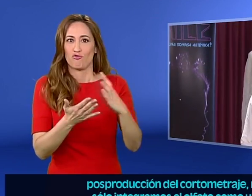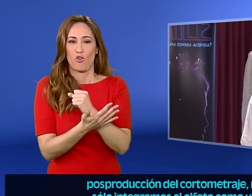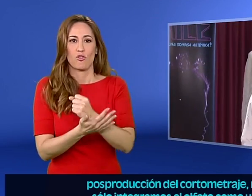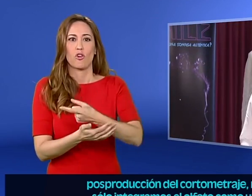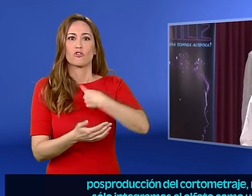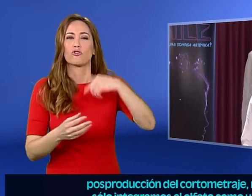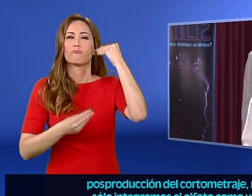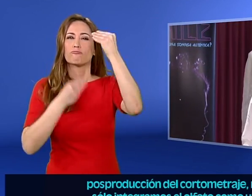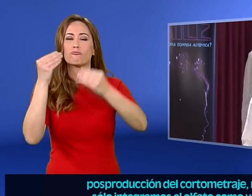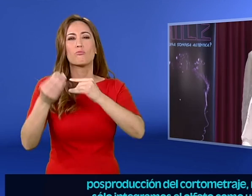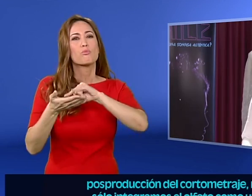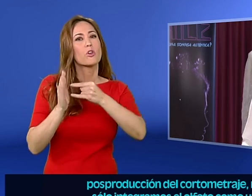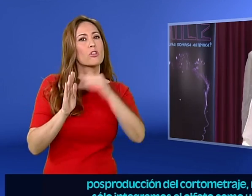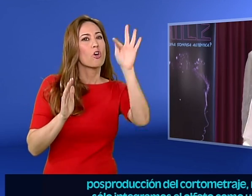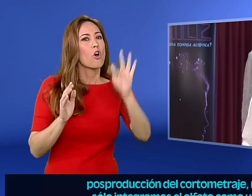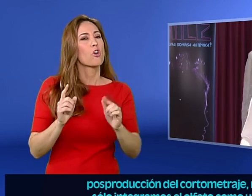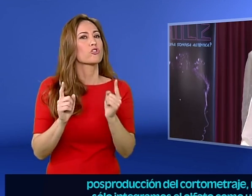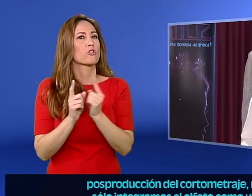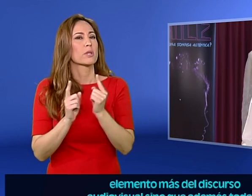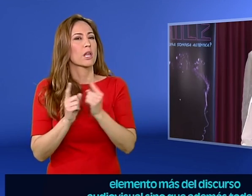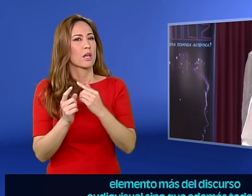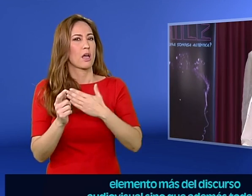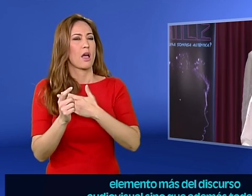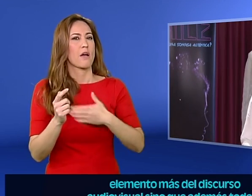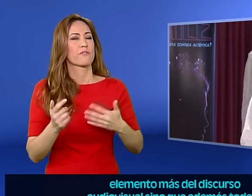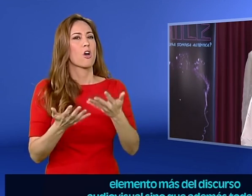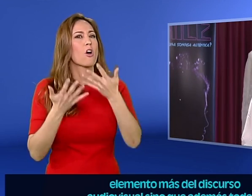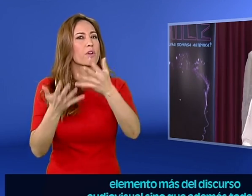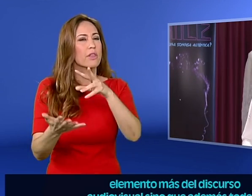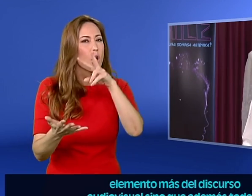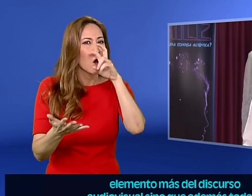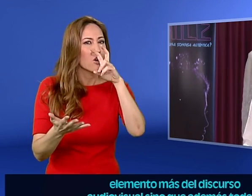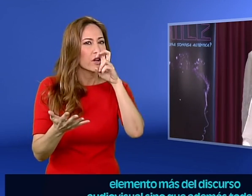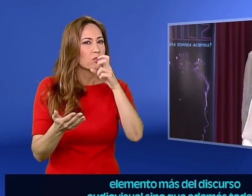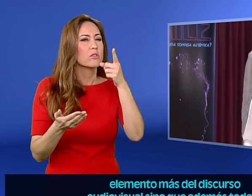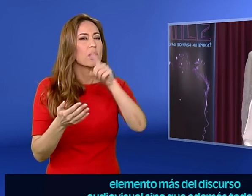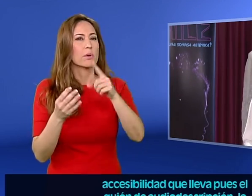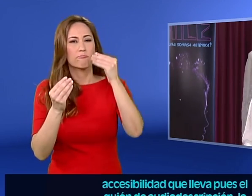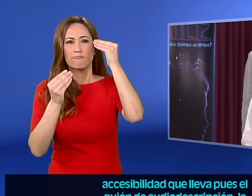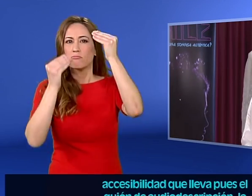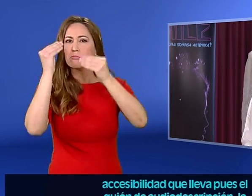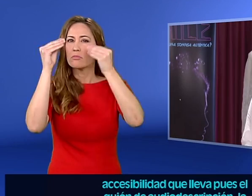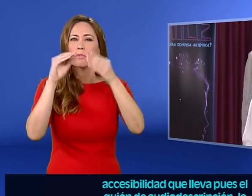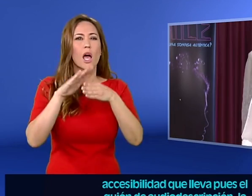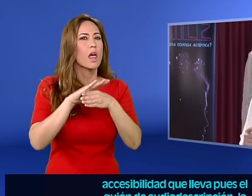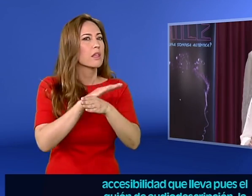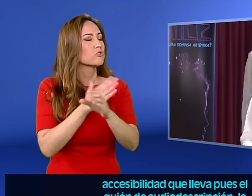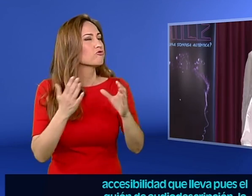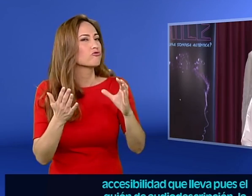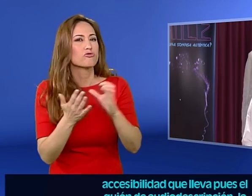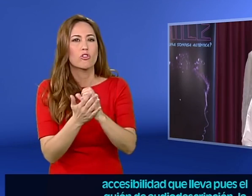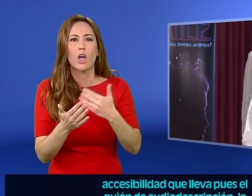cortometraje, no solo integramos el olfato como un elemento más del discurso audiovisual, sino que además toda la accesibilidad que lleva,